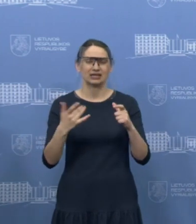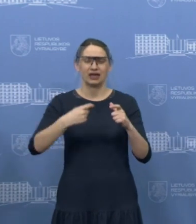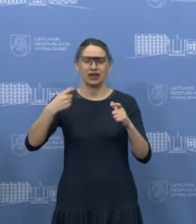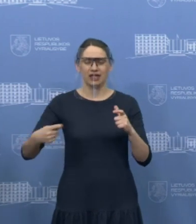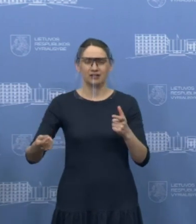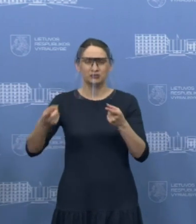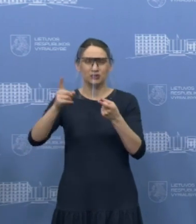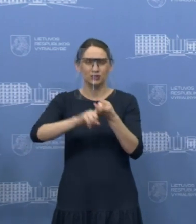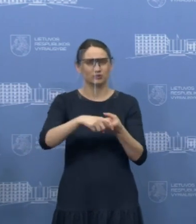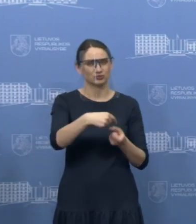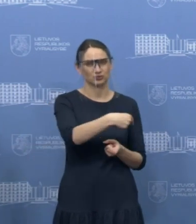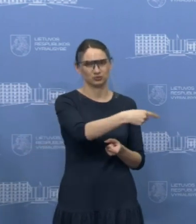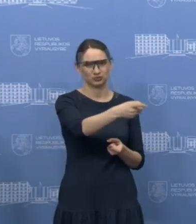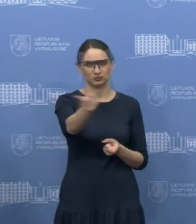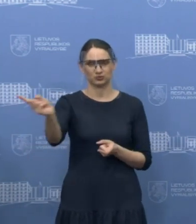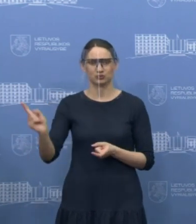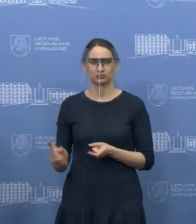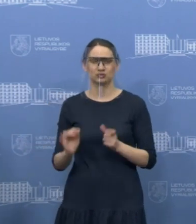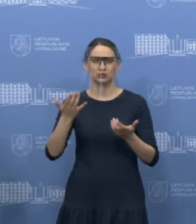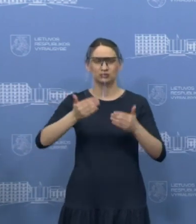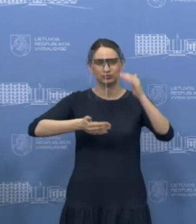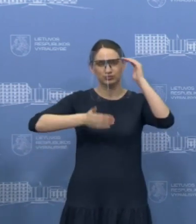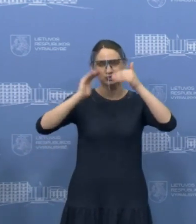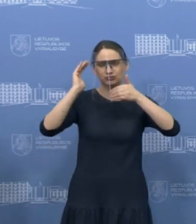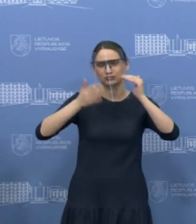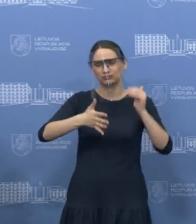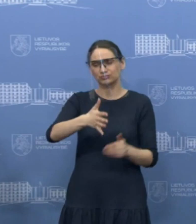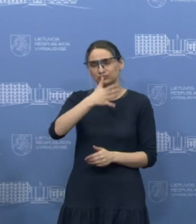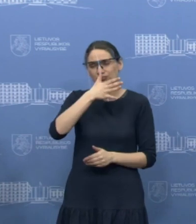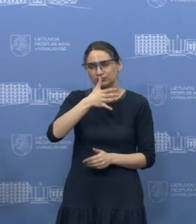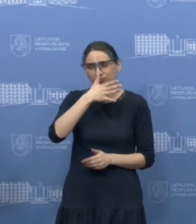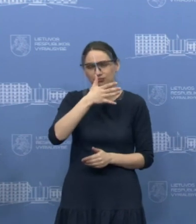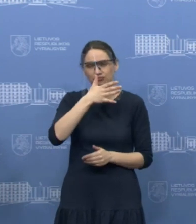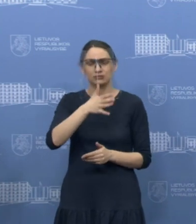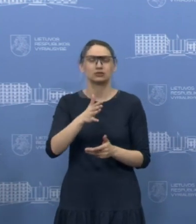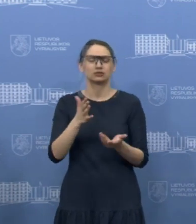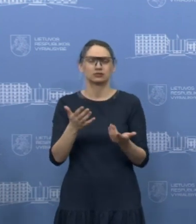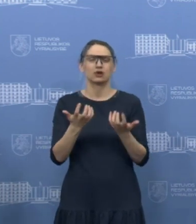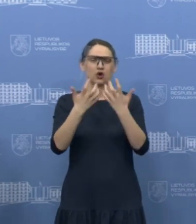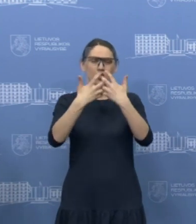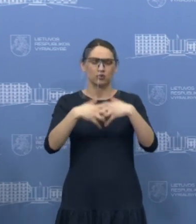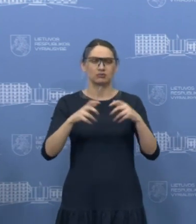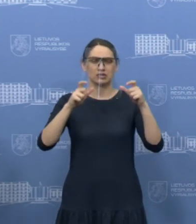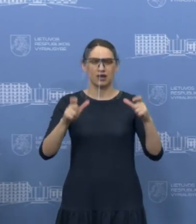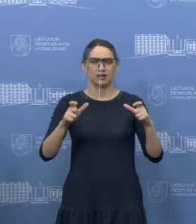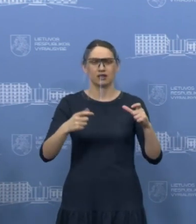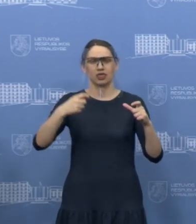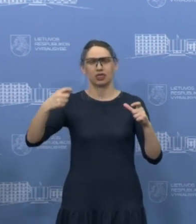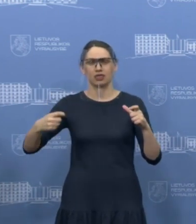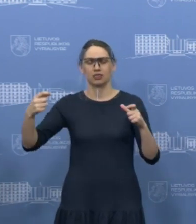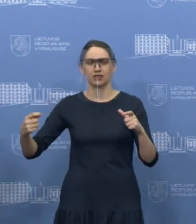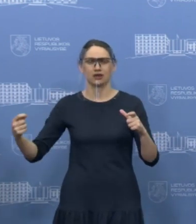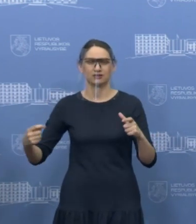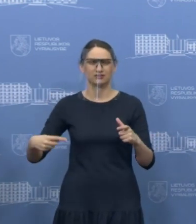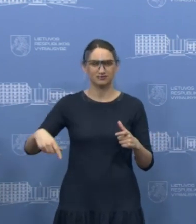ir nuo jūsų. Kuo jūs ilgiau nesilaikysit karantino arba bandysite to išvengt, tuo ilgiau bus karantinas Lietuvoje,